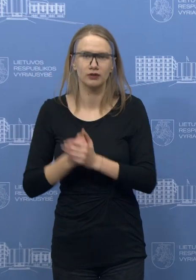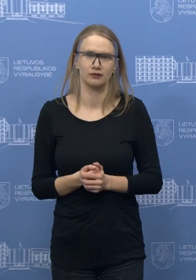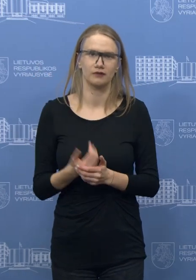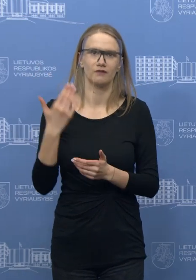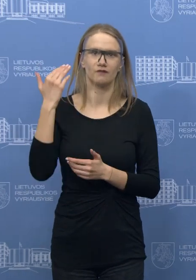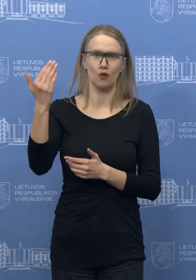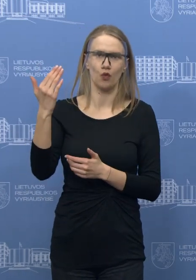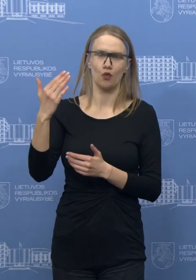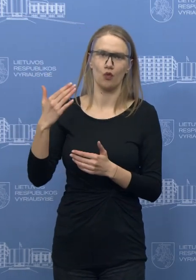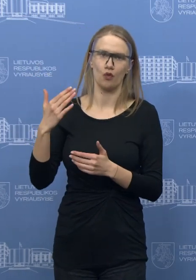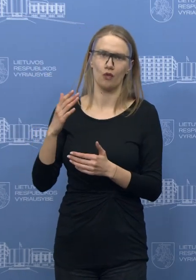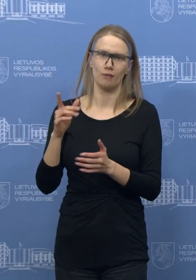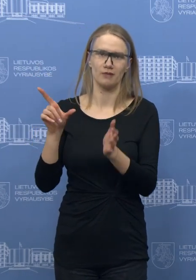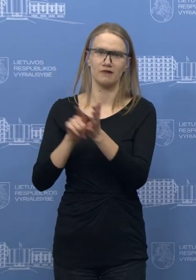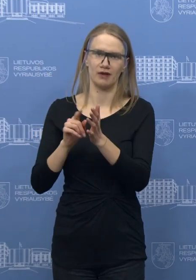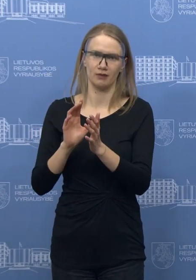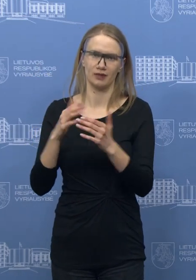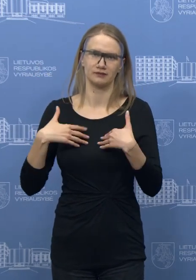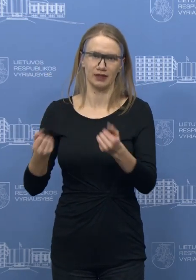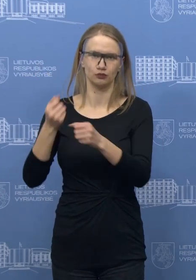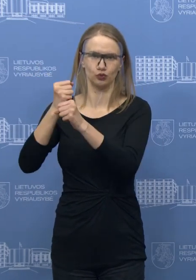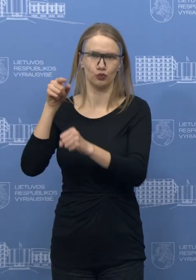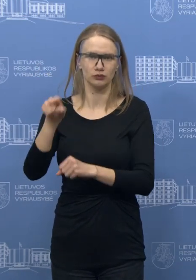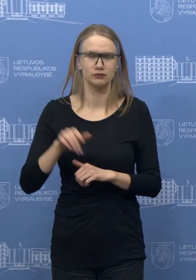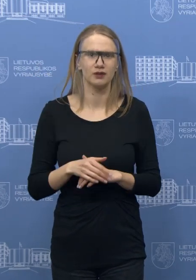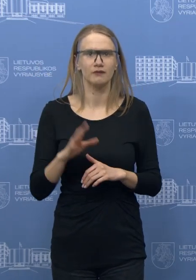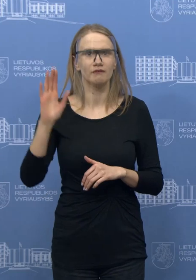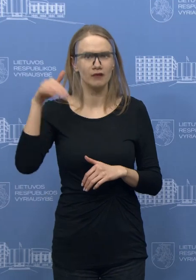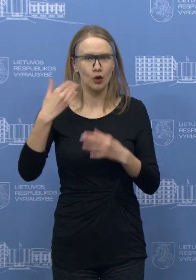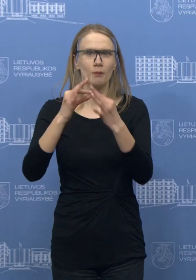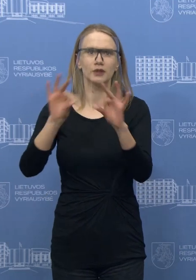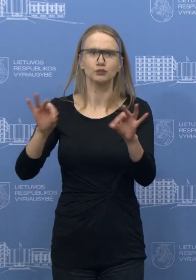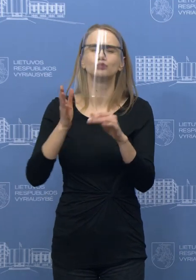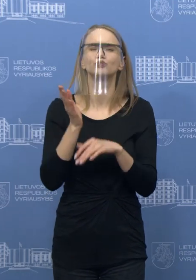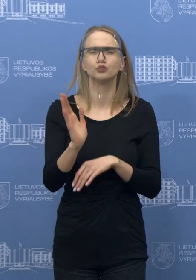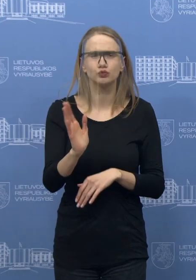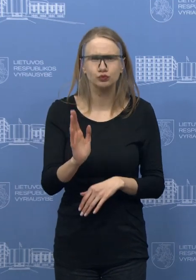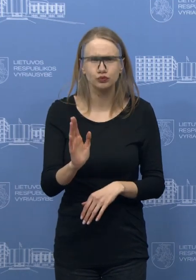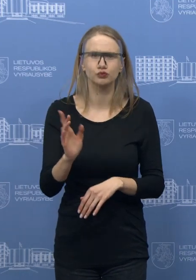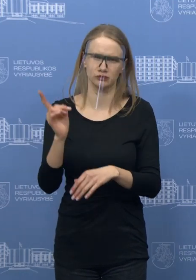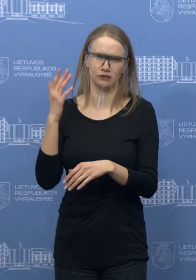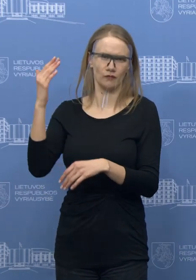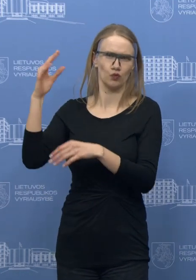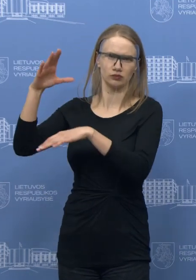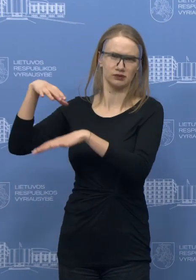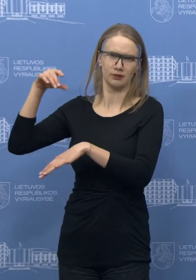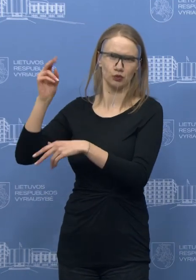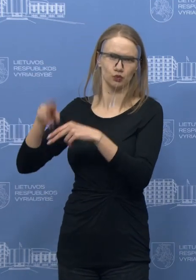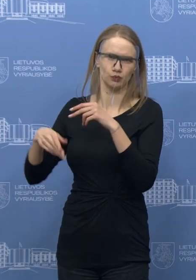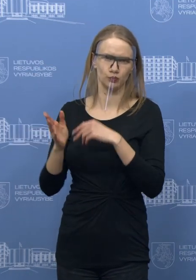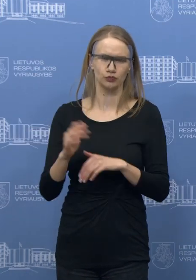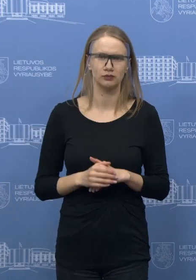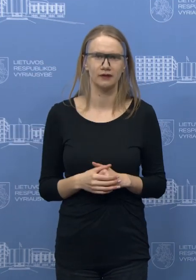veikatos draudimą, mes artimiausiu metu tuos sprendimus pasiūlysime, elgi kalbant apie Seimą. Kaip būtų galima tikrai